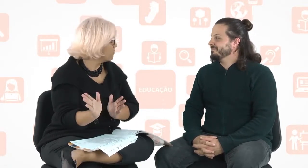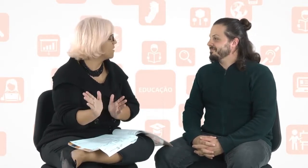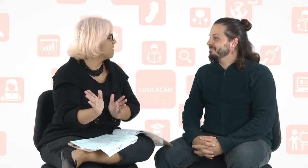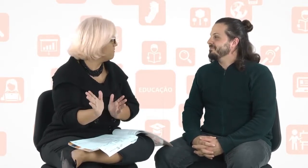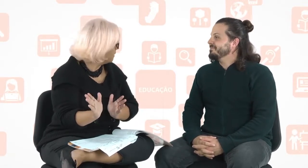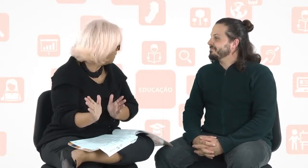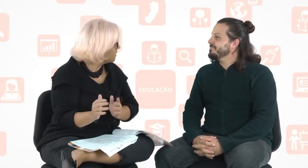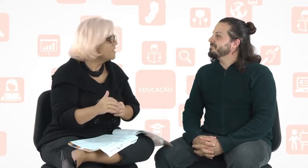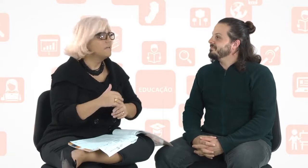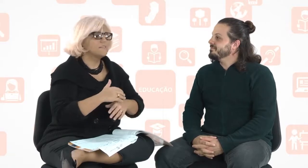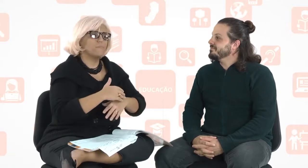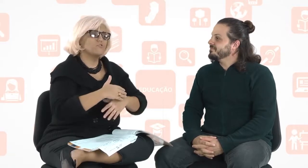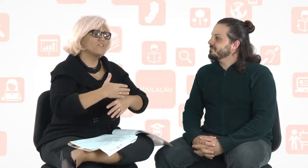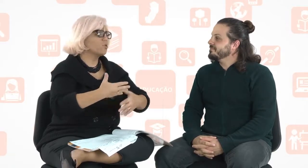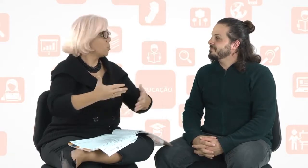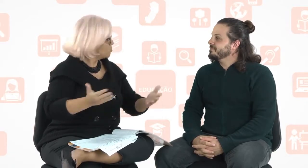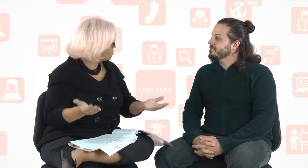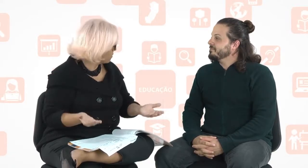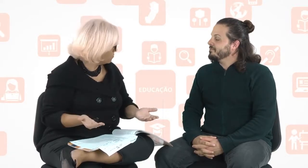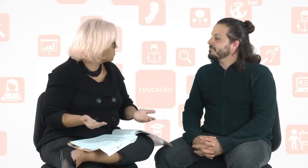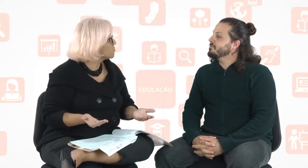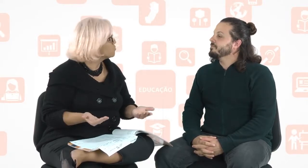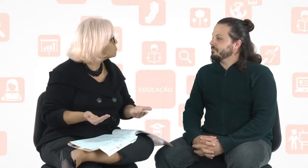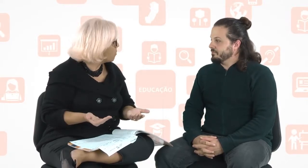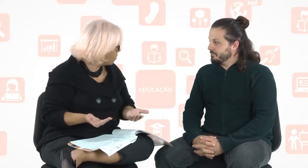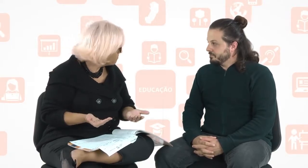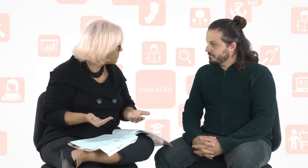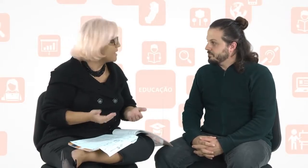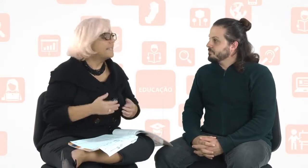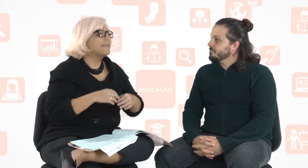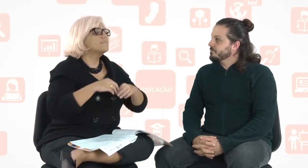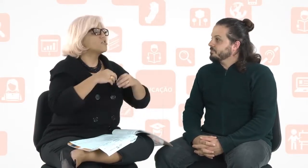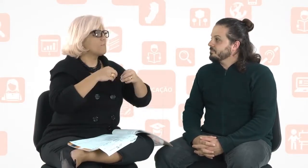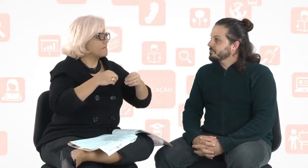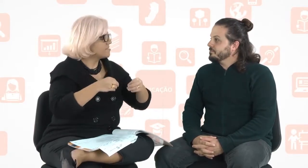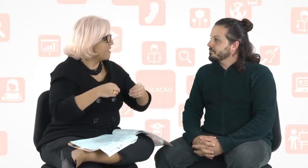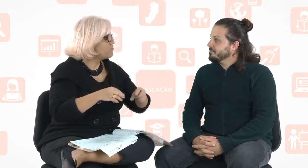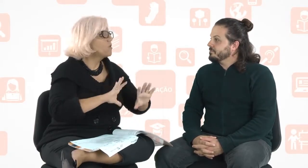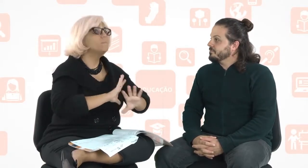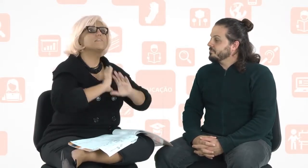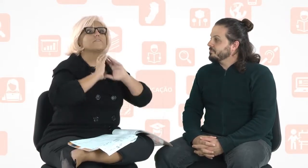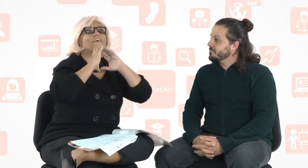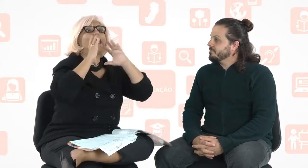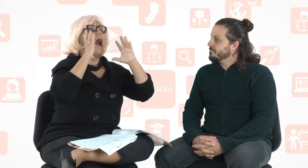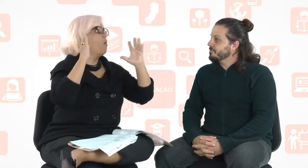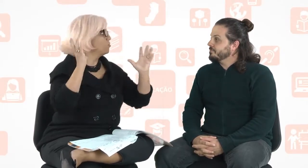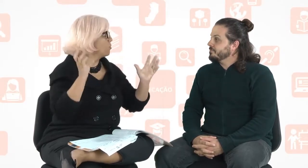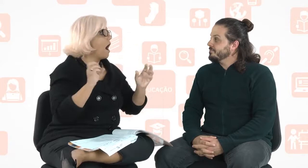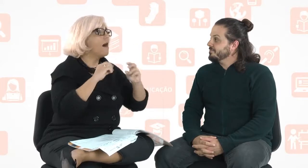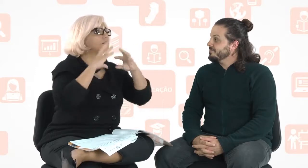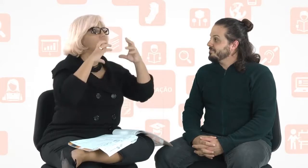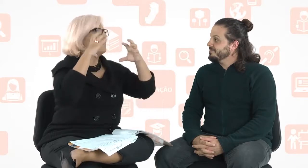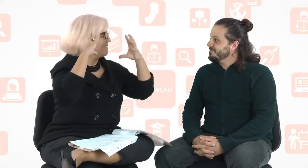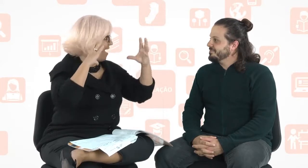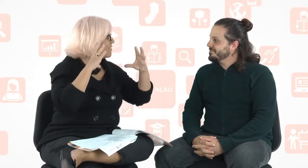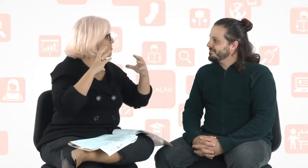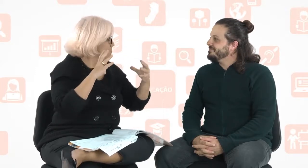comunicar com ele, você pode usar todos os recursos ao seu dispor, seja paciente, não precisa falar alto, gritar, algumas